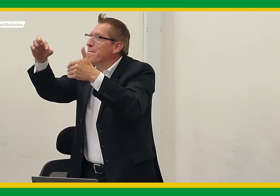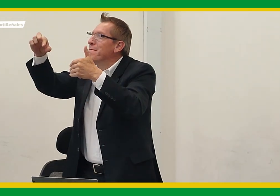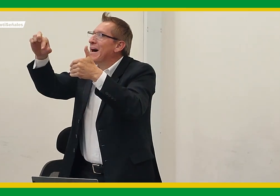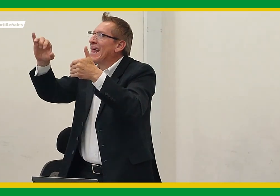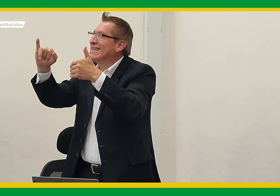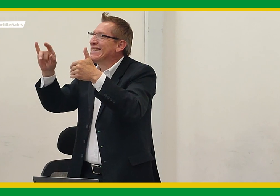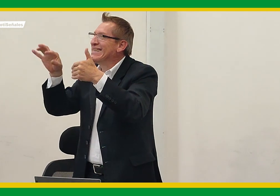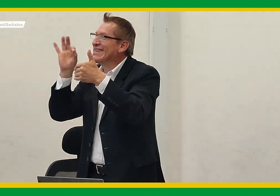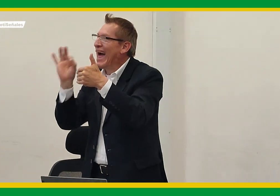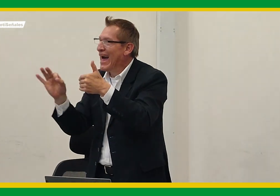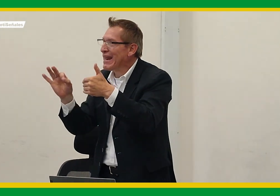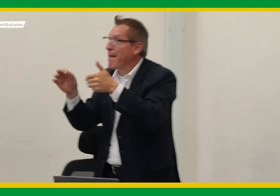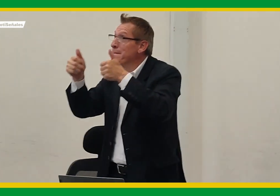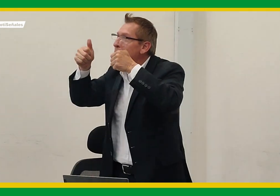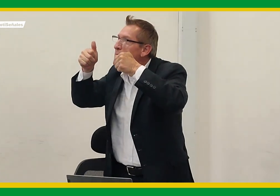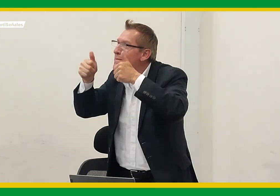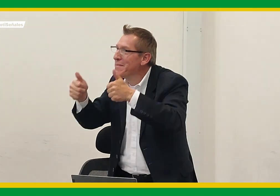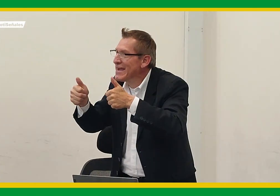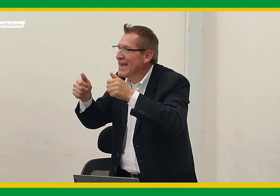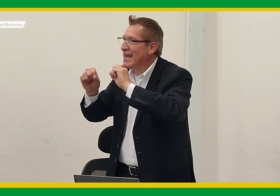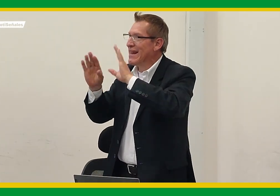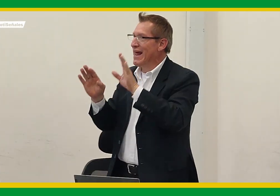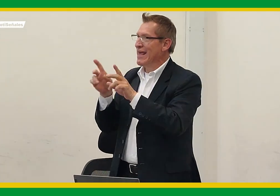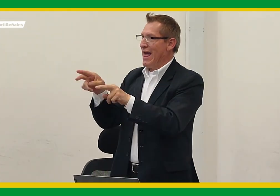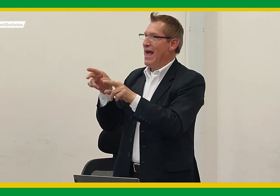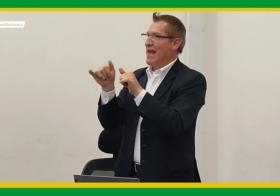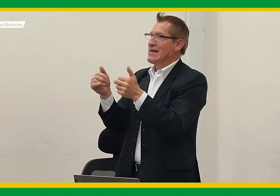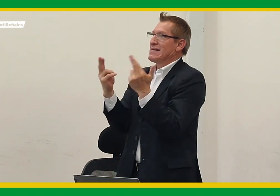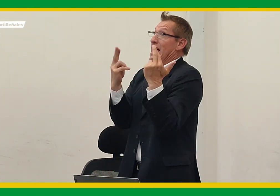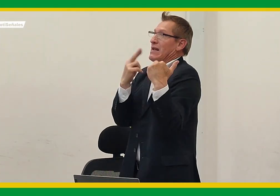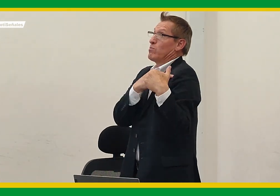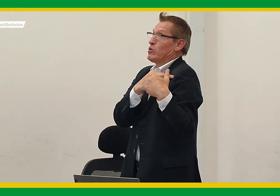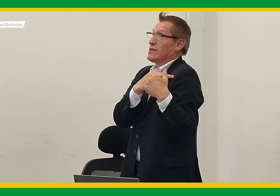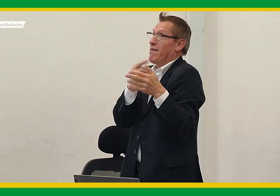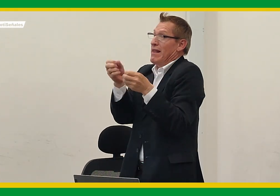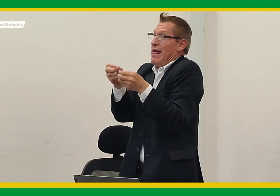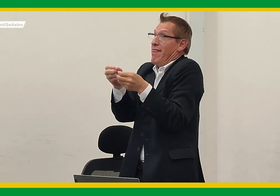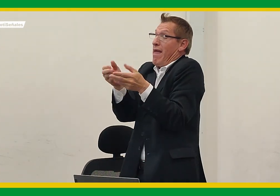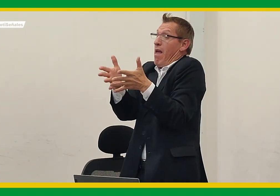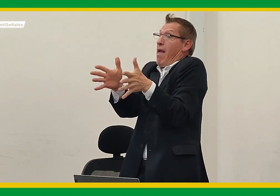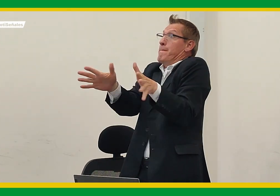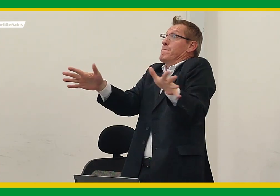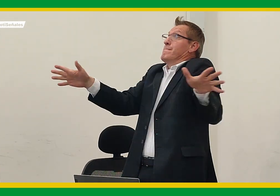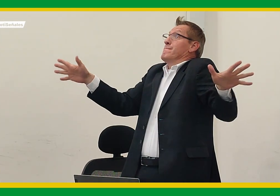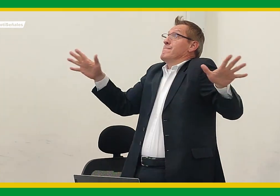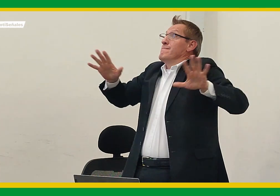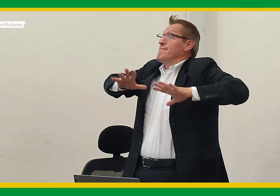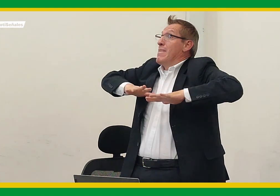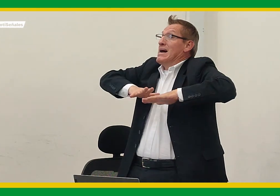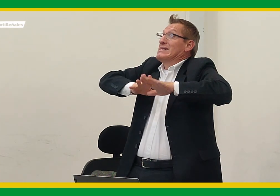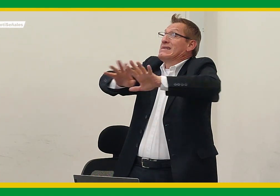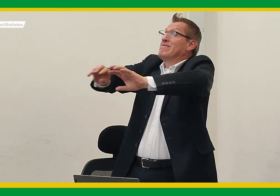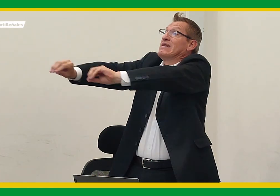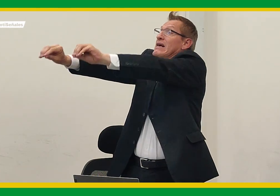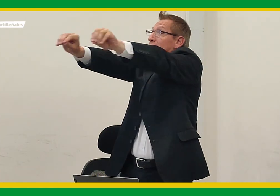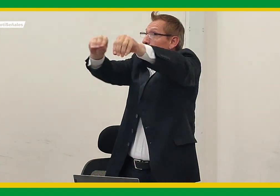clara, pues habla del término de masificación de la lengua de señas colombiana. Se debe revisar el término masificación.